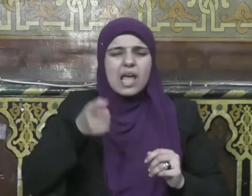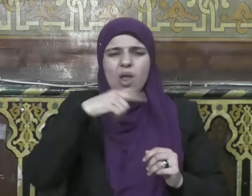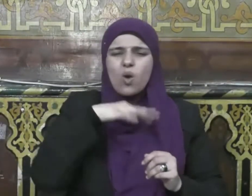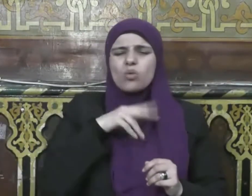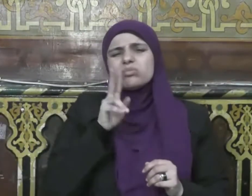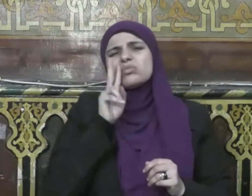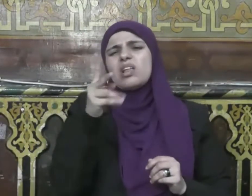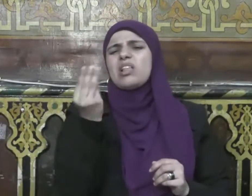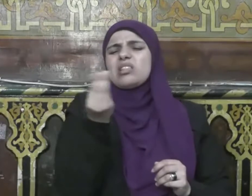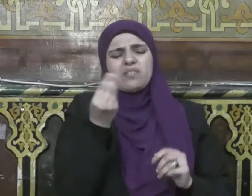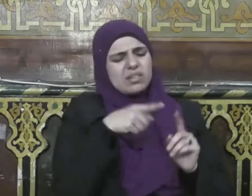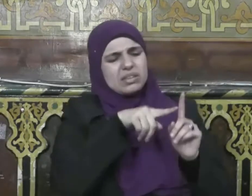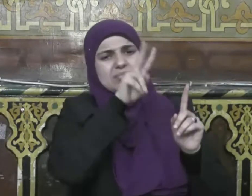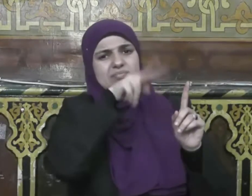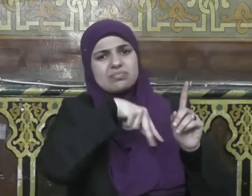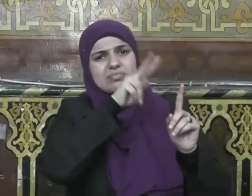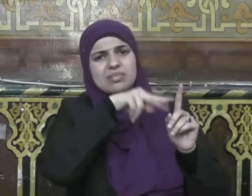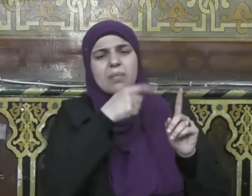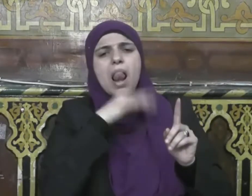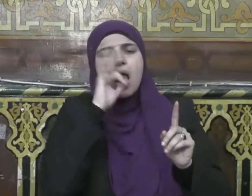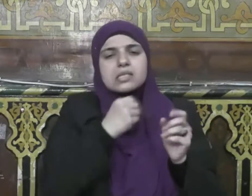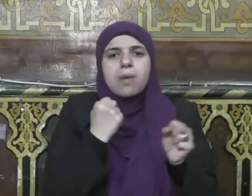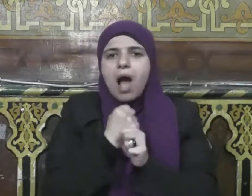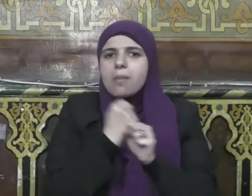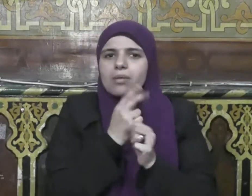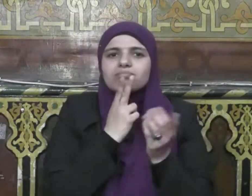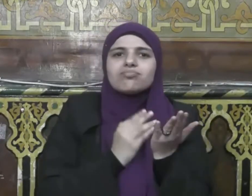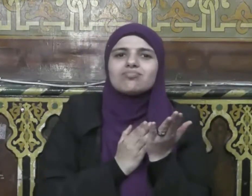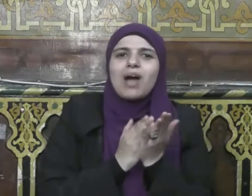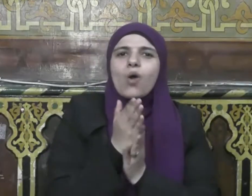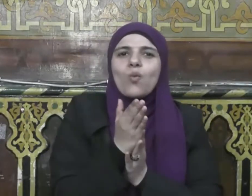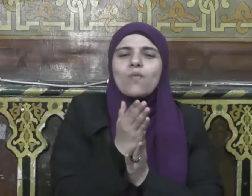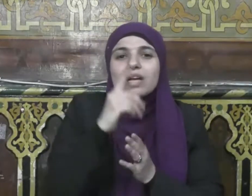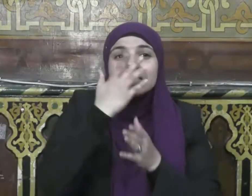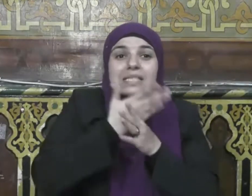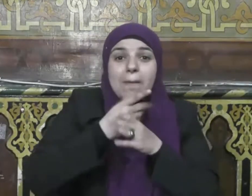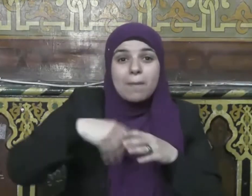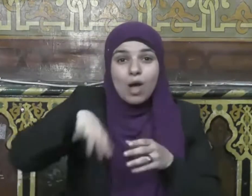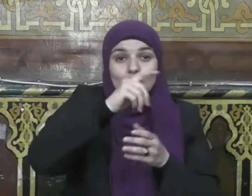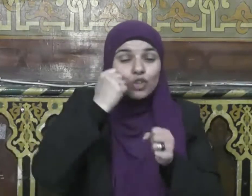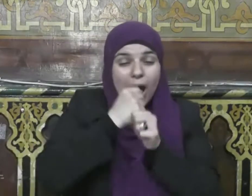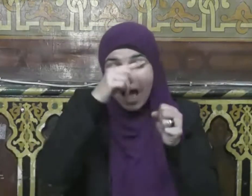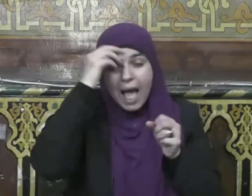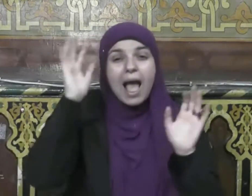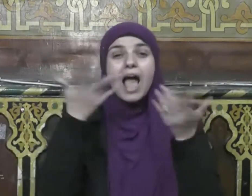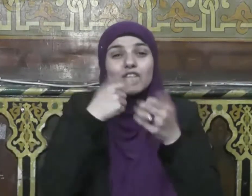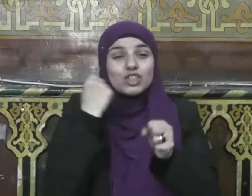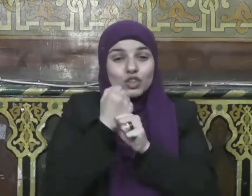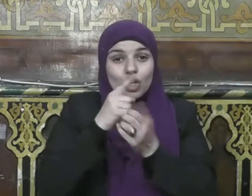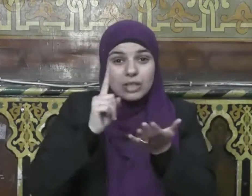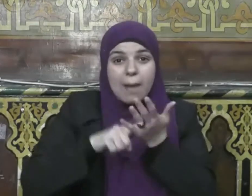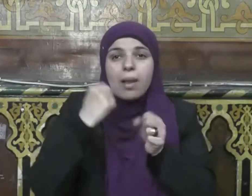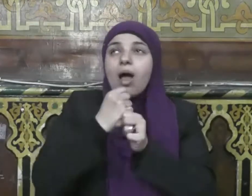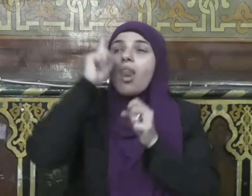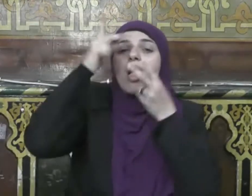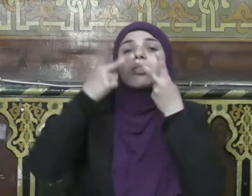ليدر أي عمل يقبله الله عز وجل يقول نبينا صلى الله عليه